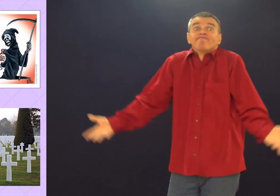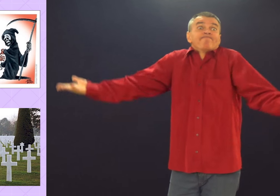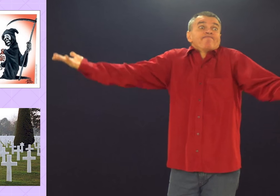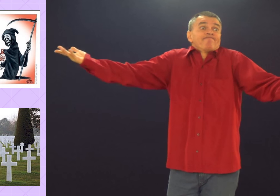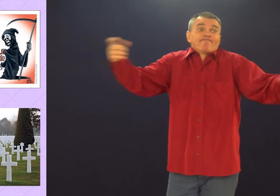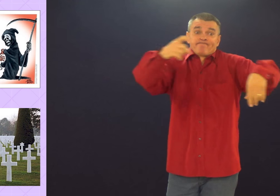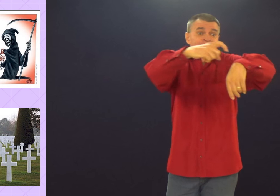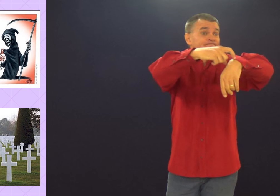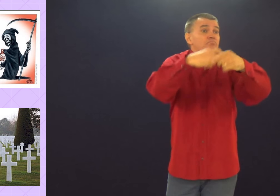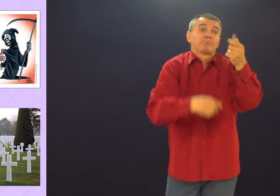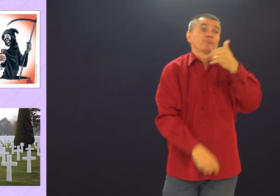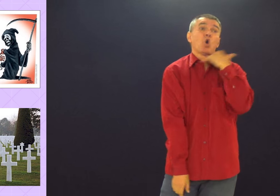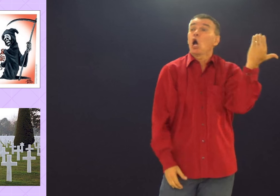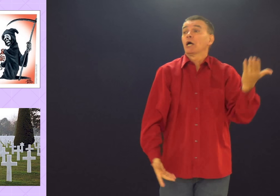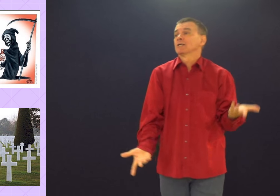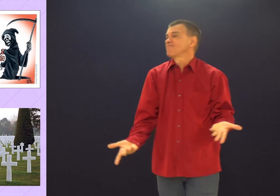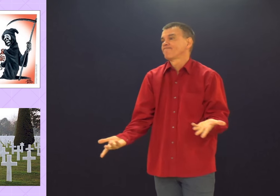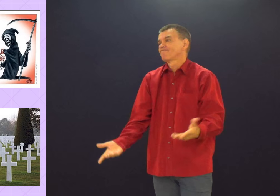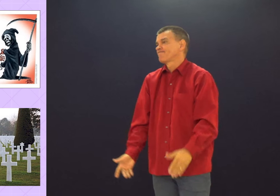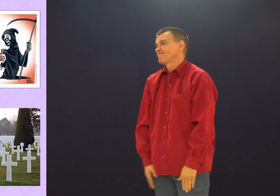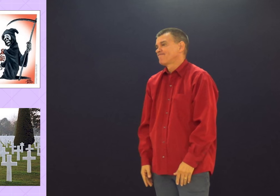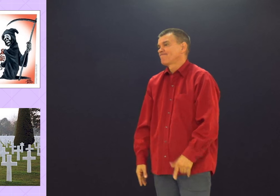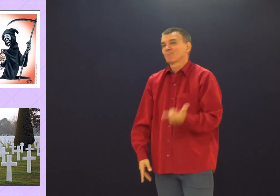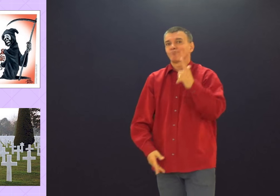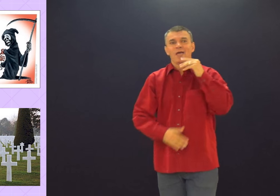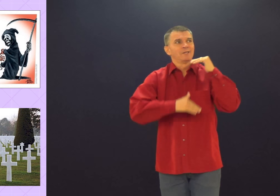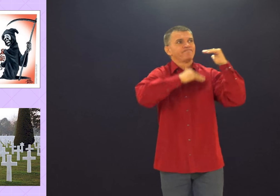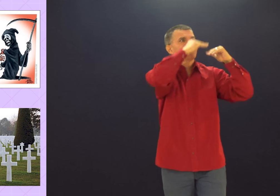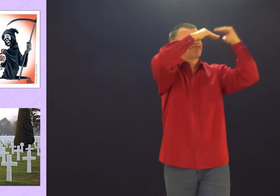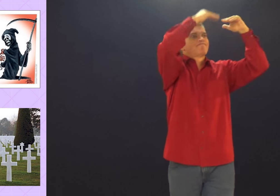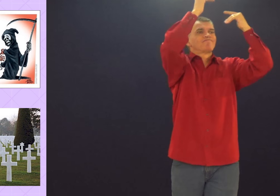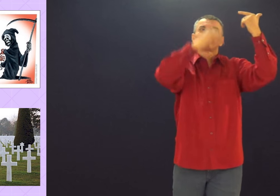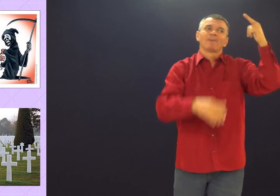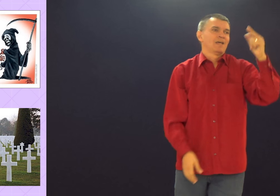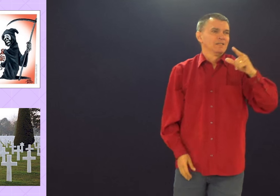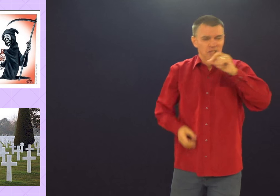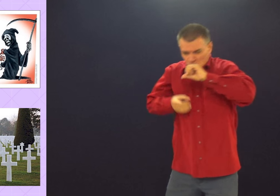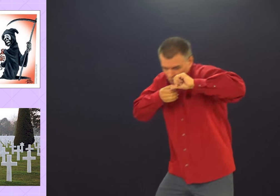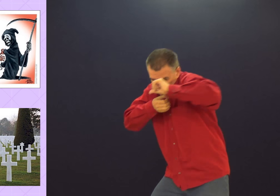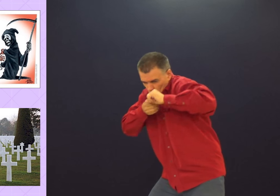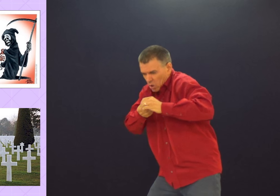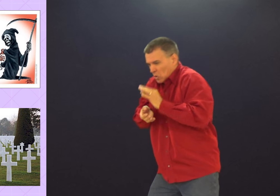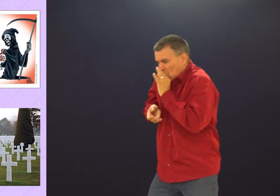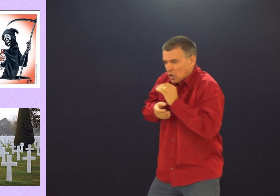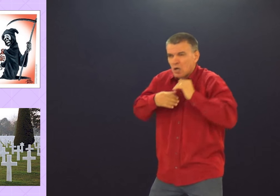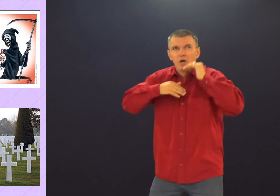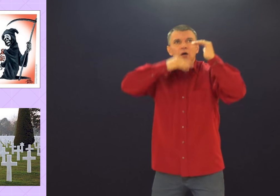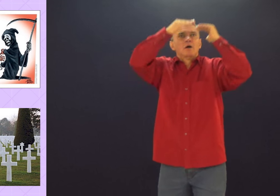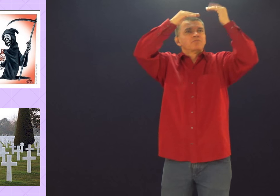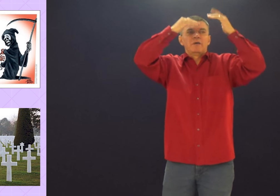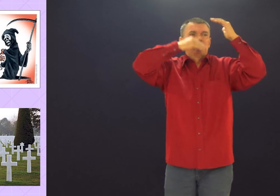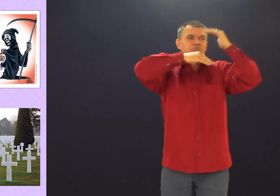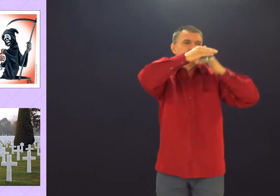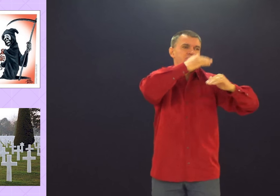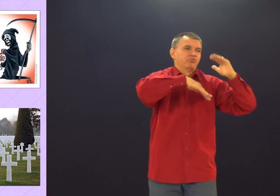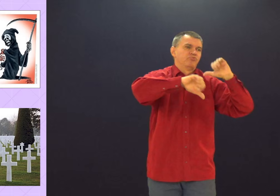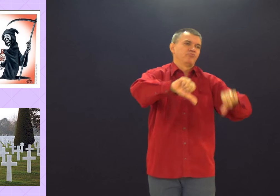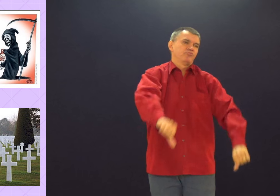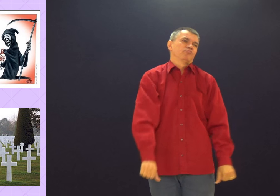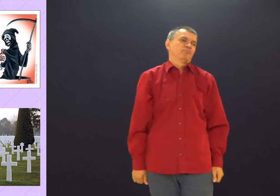Tanto as outras coisas também. A morte é muito próxima. A pessoa que começa a se tornar impendente, viciada,